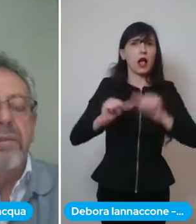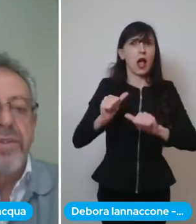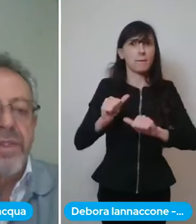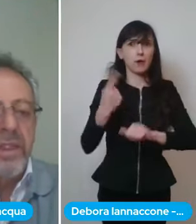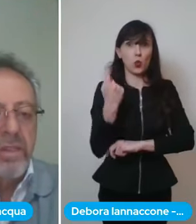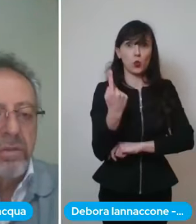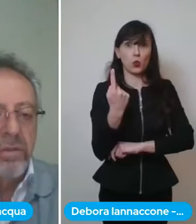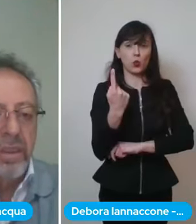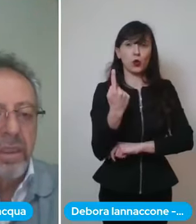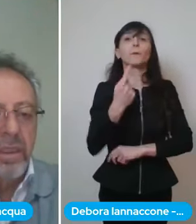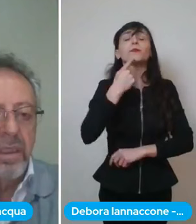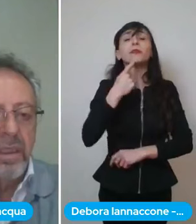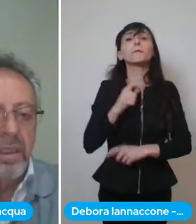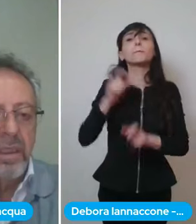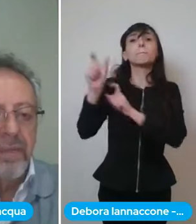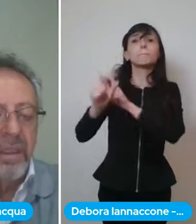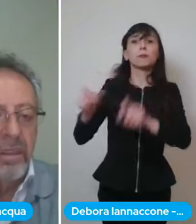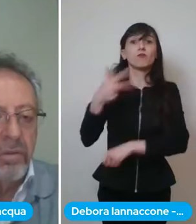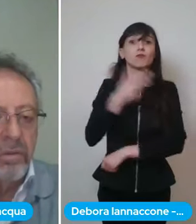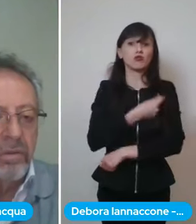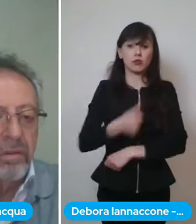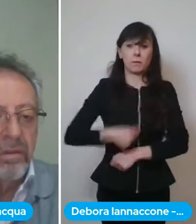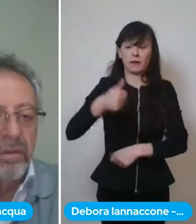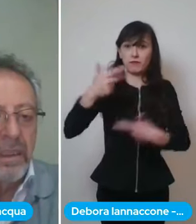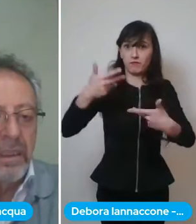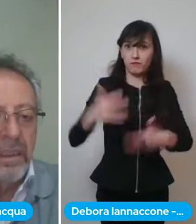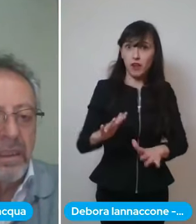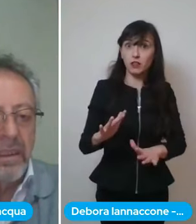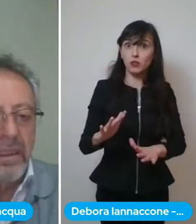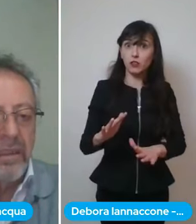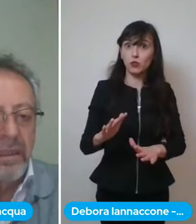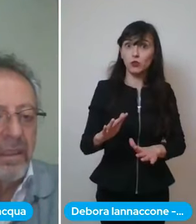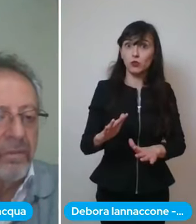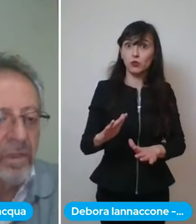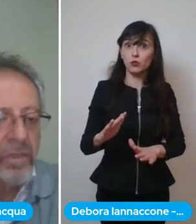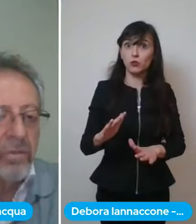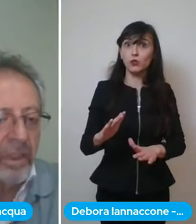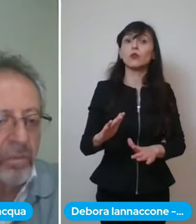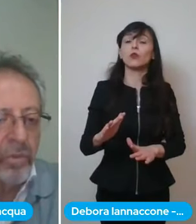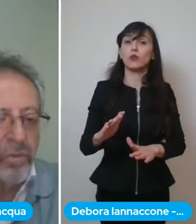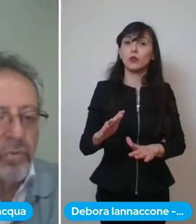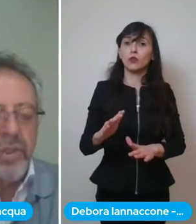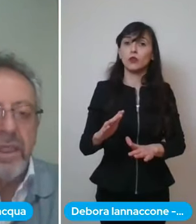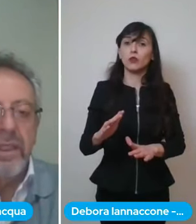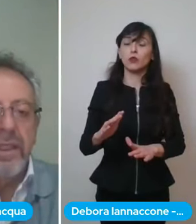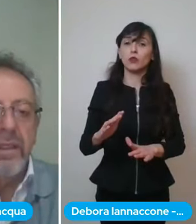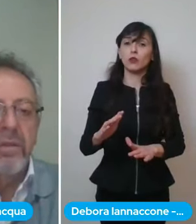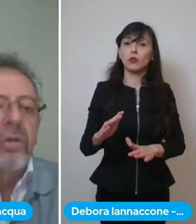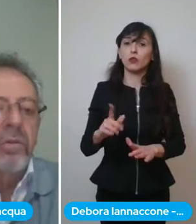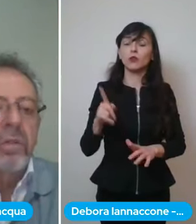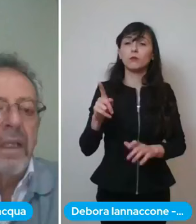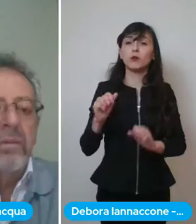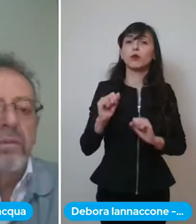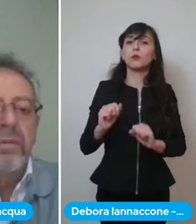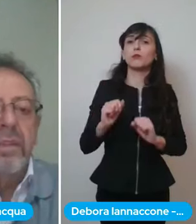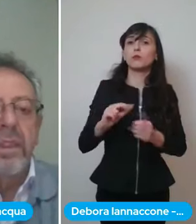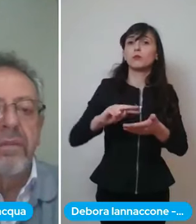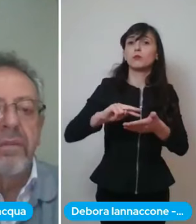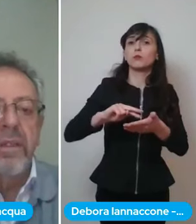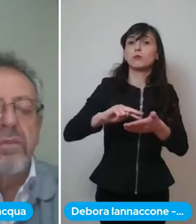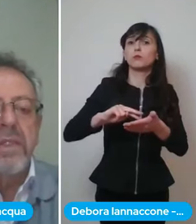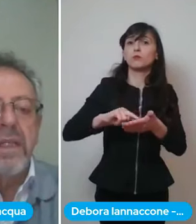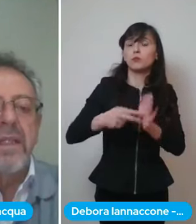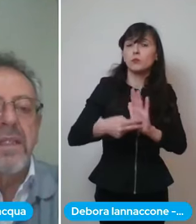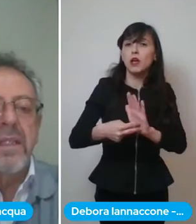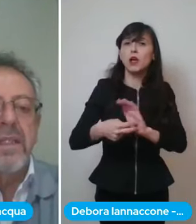la prima vaccinazione vanno incontro ad infezione che può succedere ho contatto con